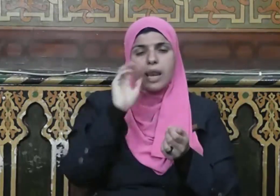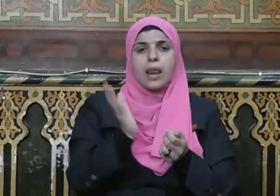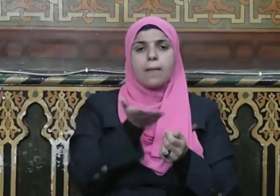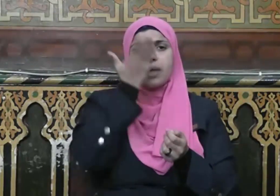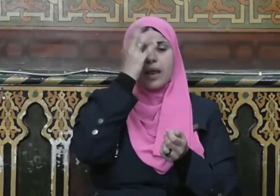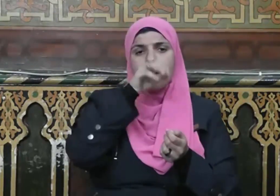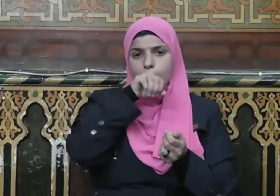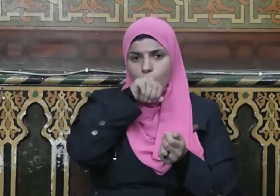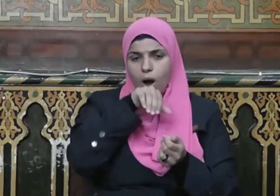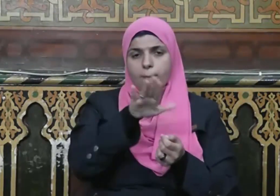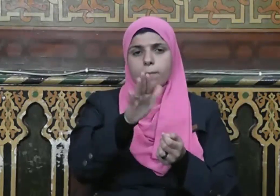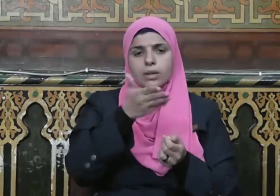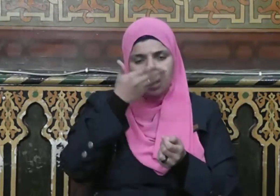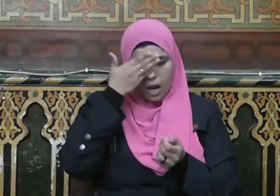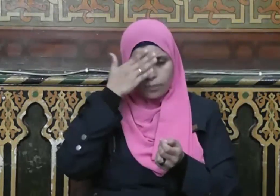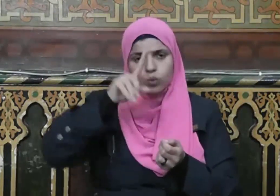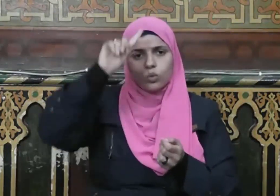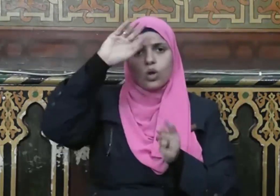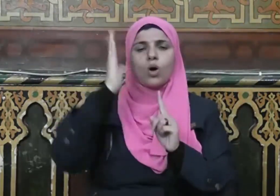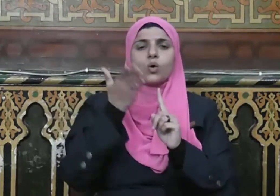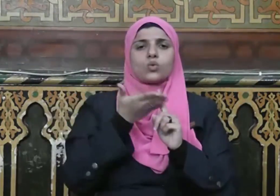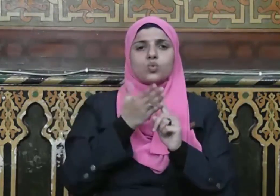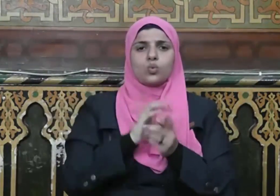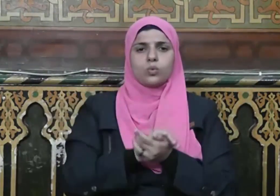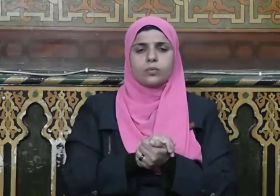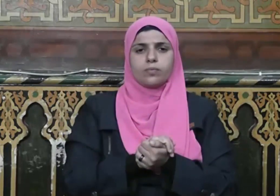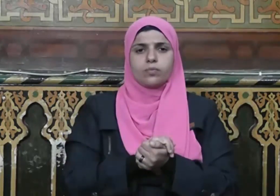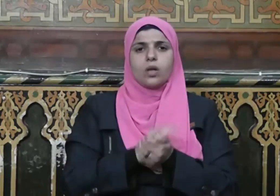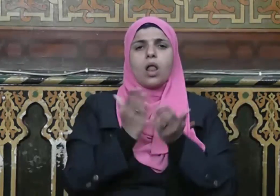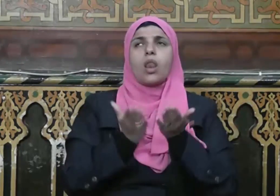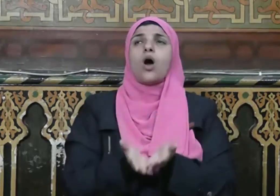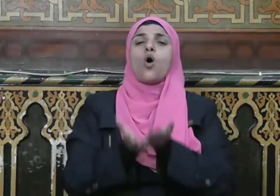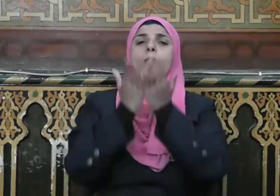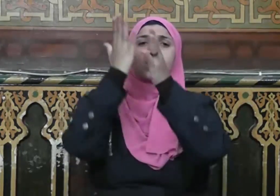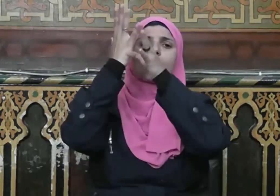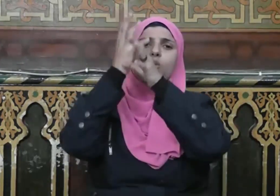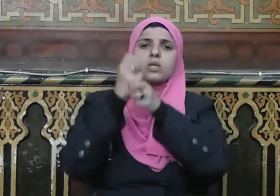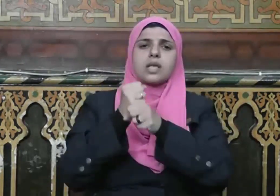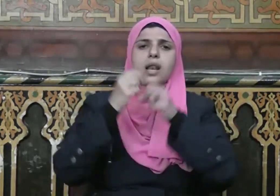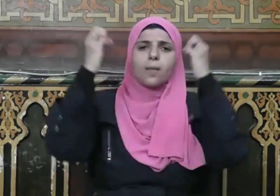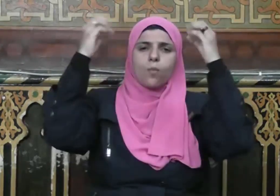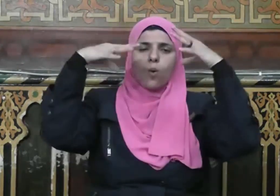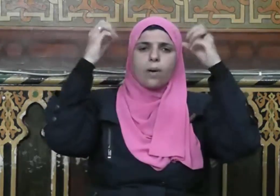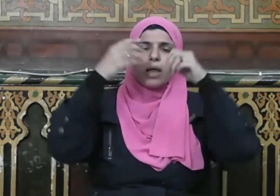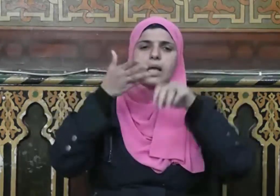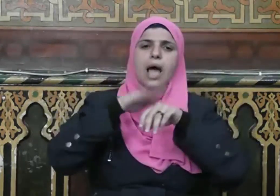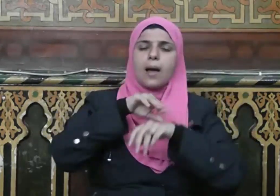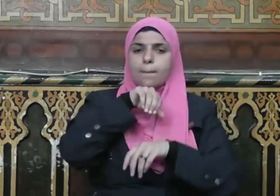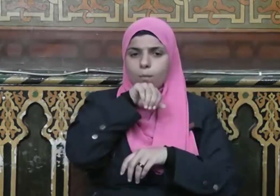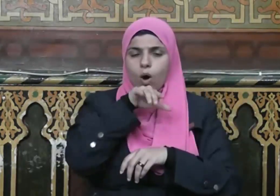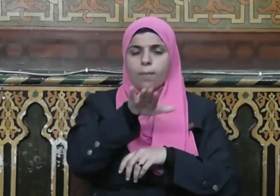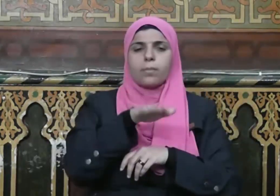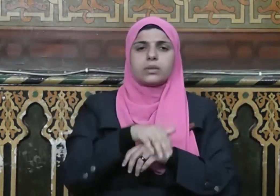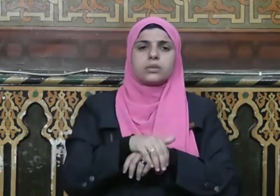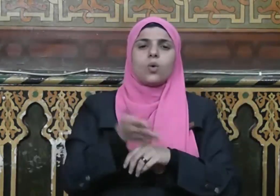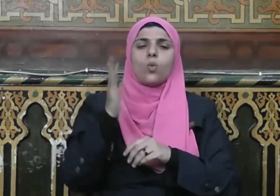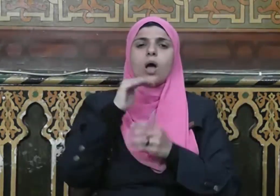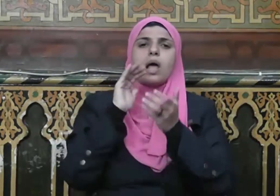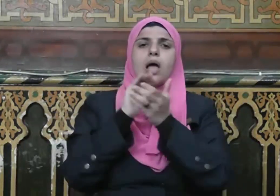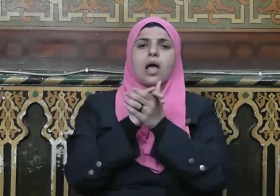ونبينا محمدا عبده ورسوله اللهم صلي وسلم وبارك عليه وعلى آله